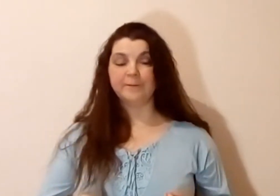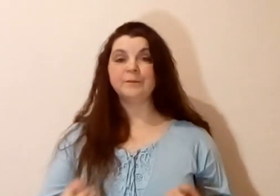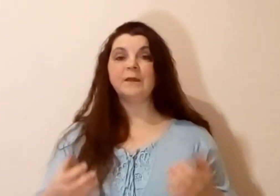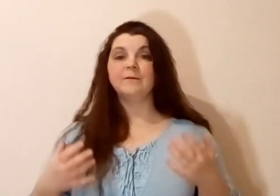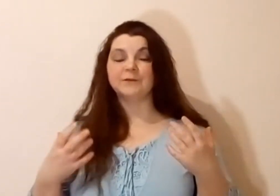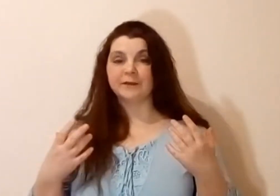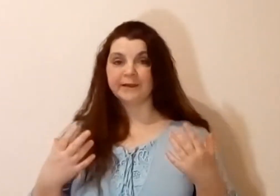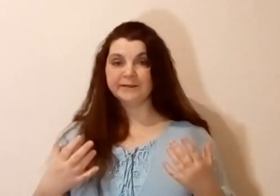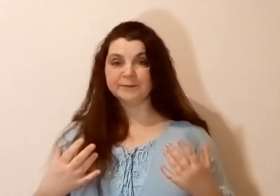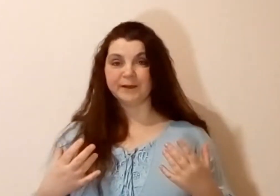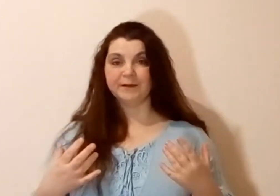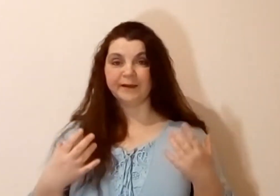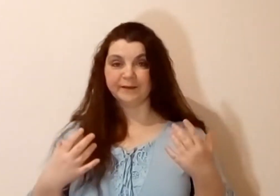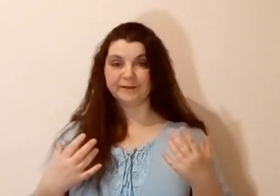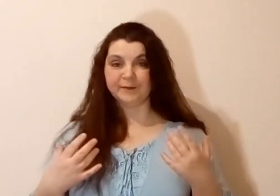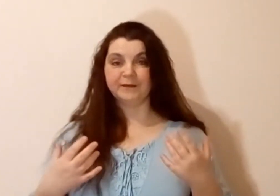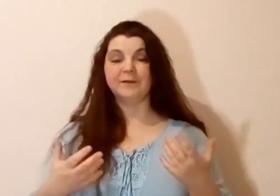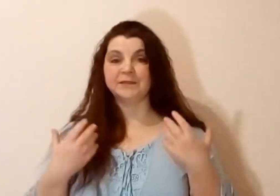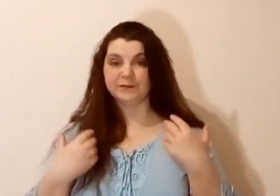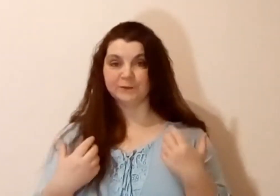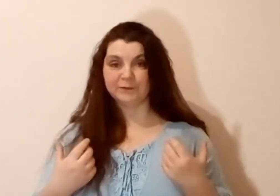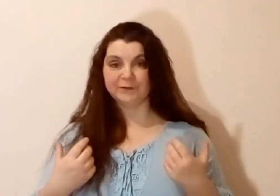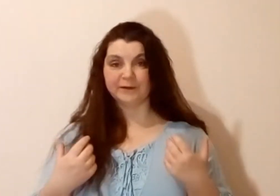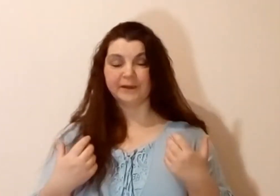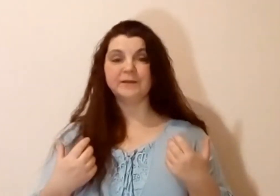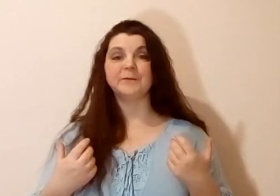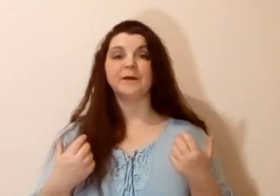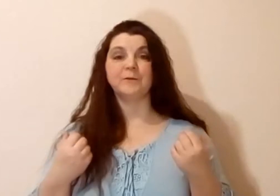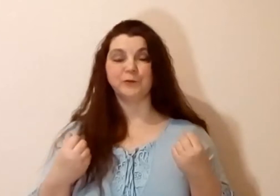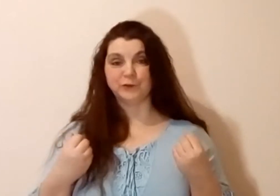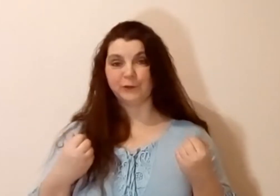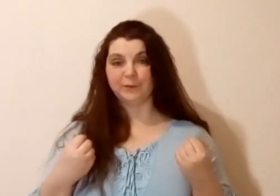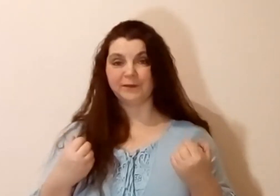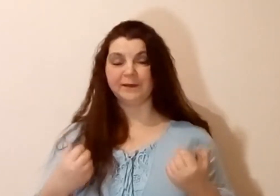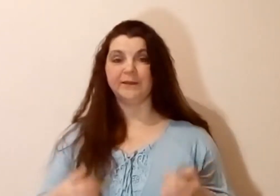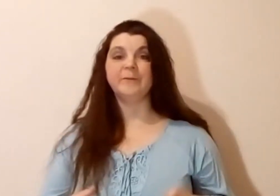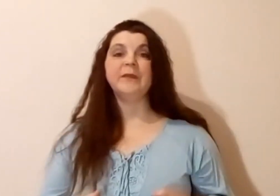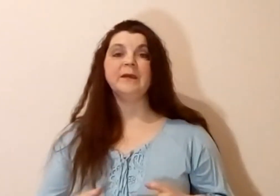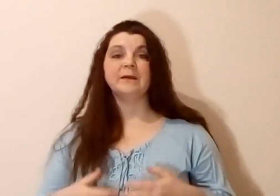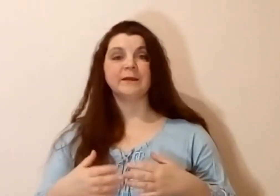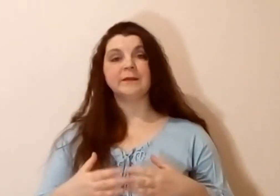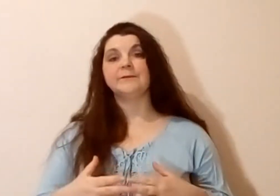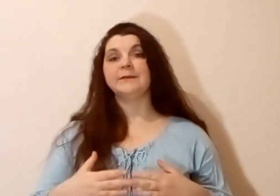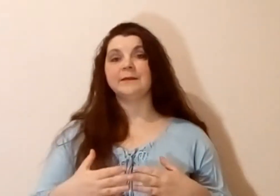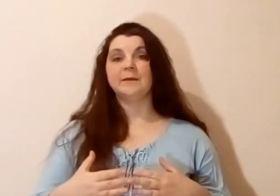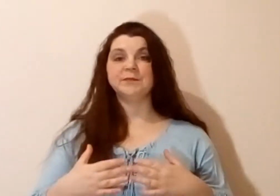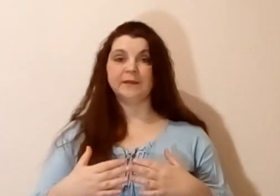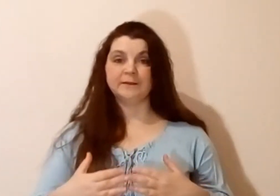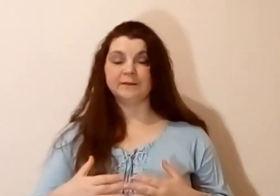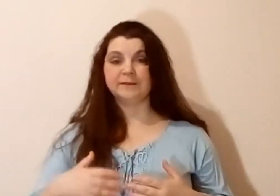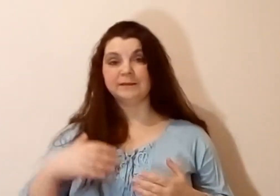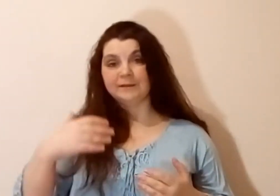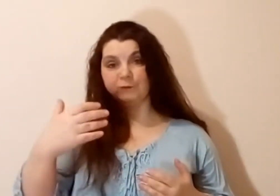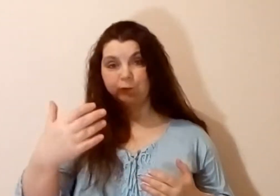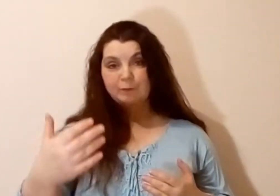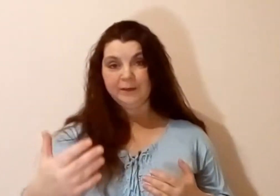Вот харизма, харизма, ваша собственная харизма, как можно ее определить, когда вы общаетесь с незнакомыми